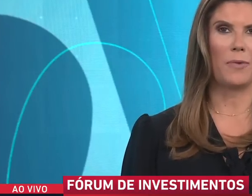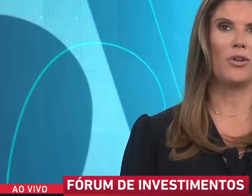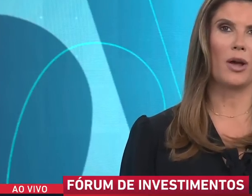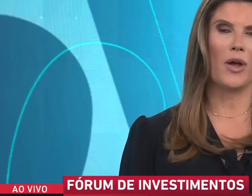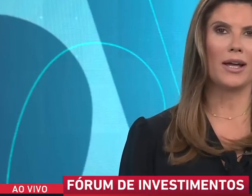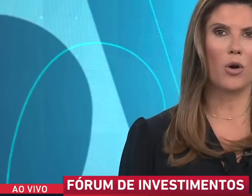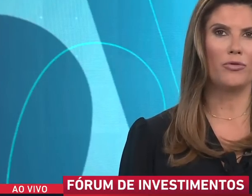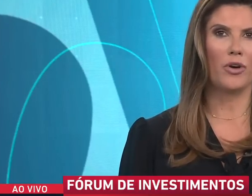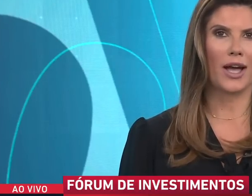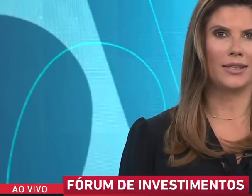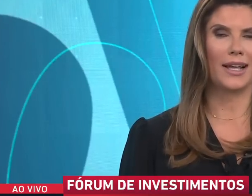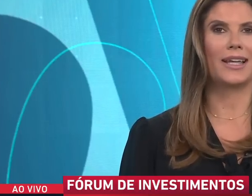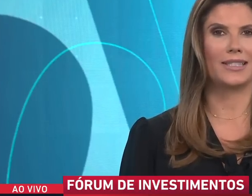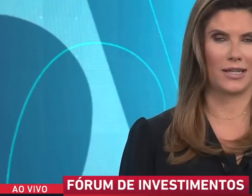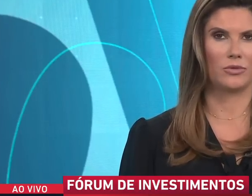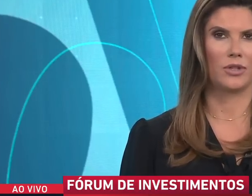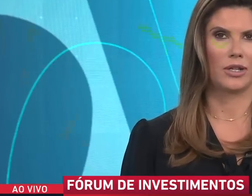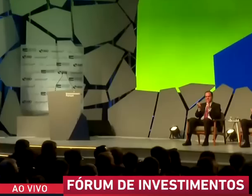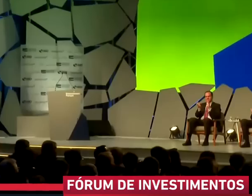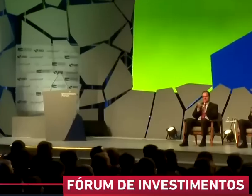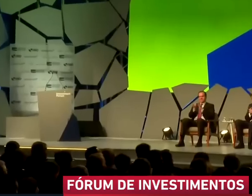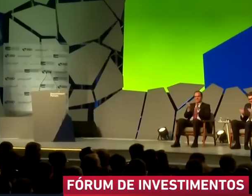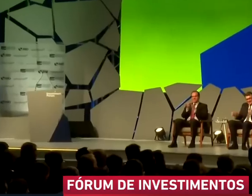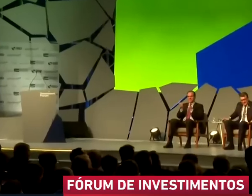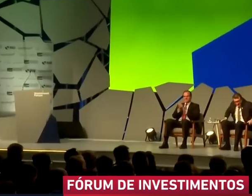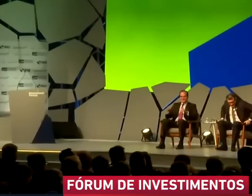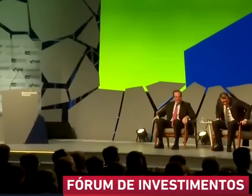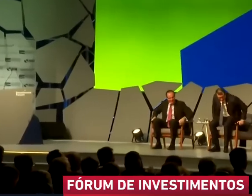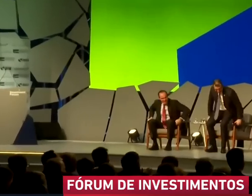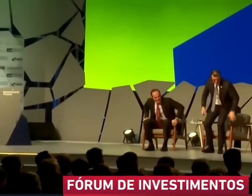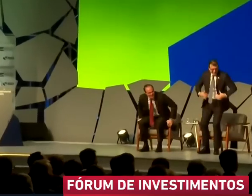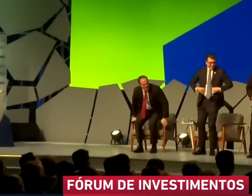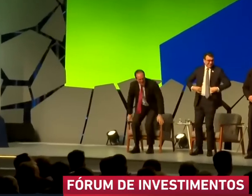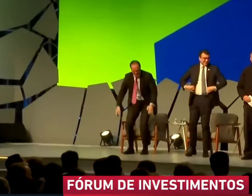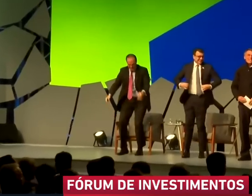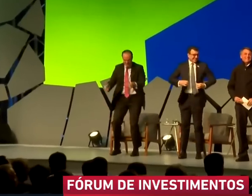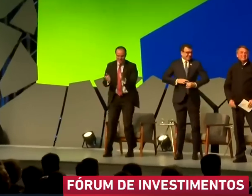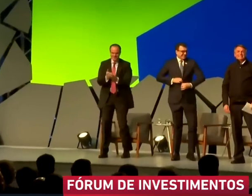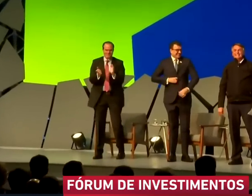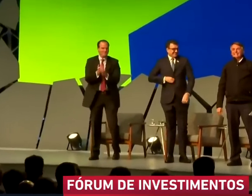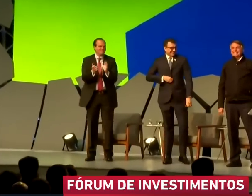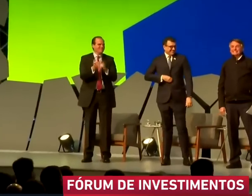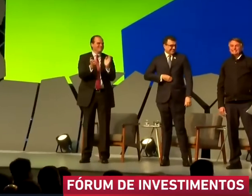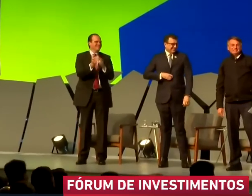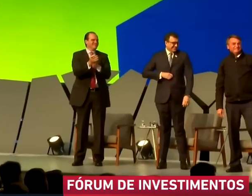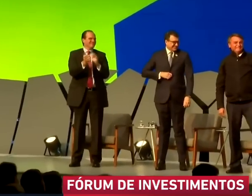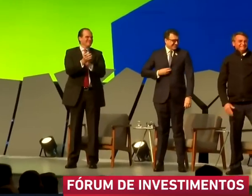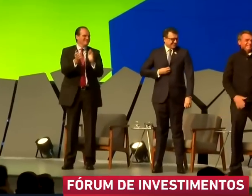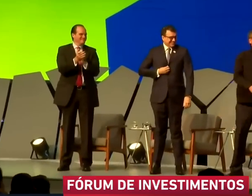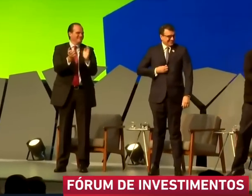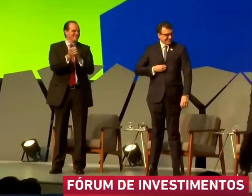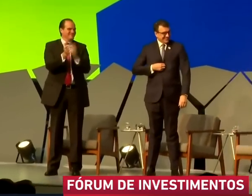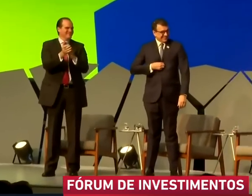Repórter Paola Cuenca, como foi a declaração? Na fala em empresários e investidores, o presidente da República fez duras